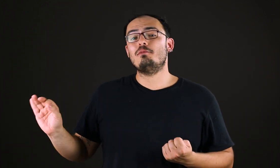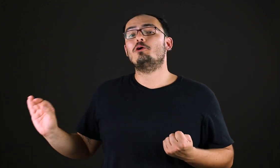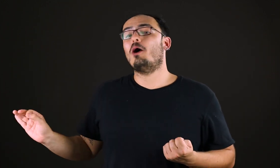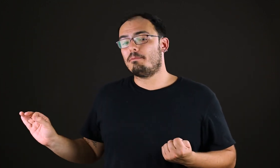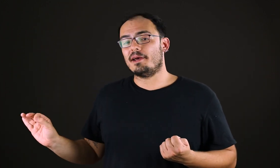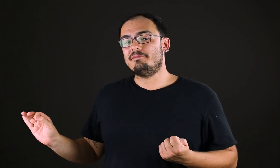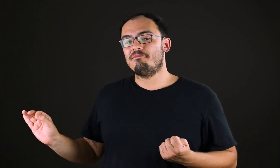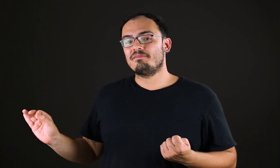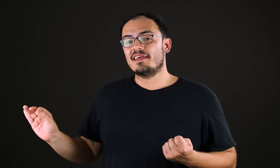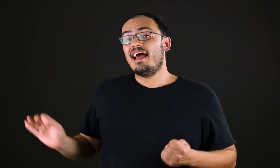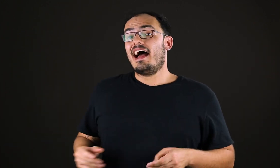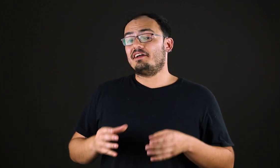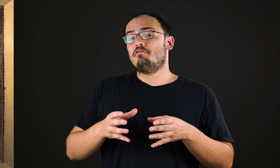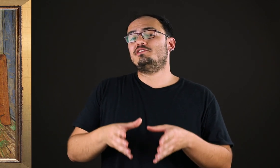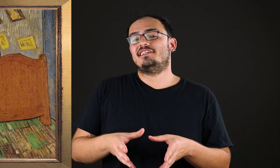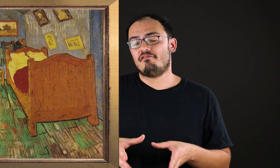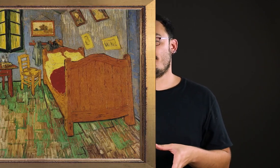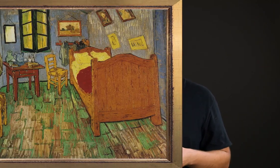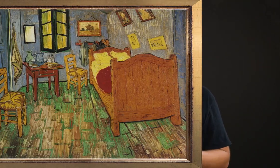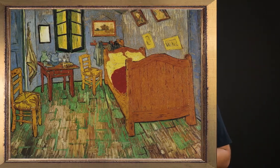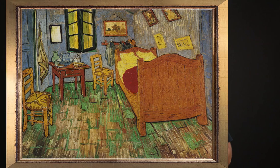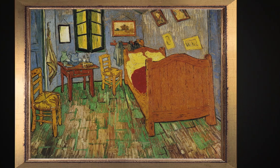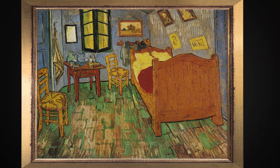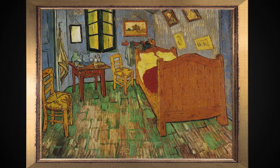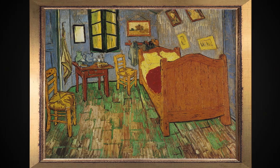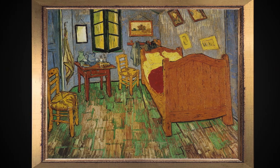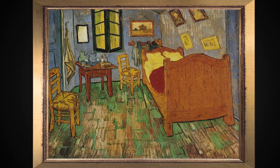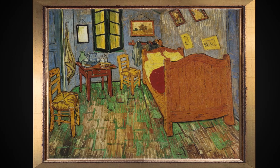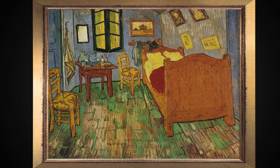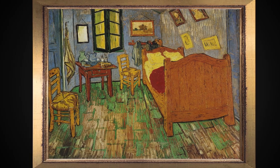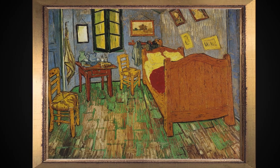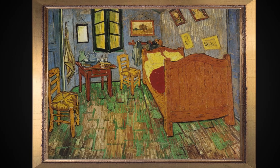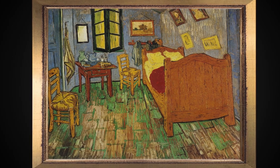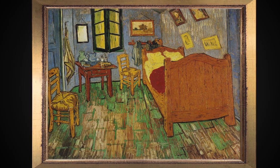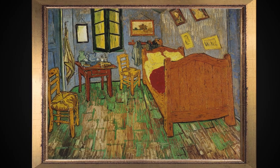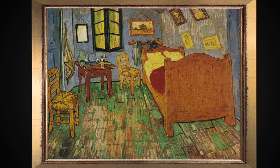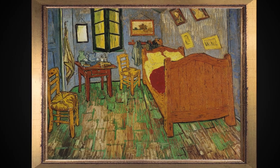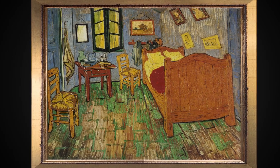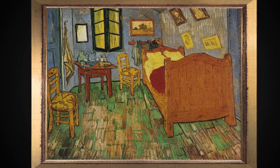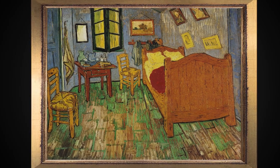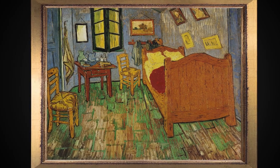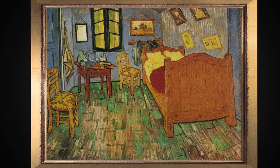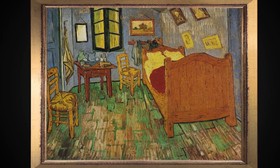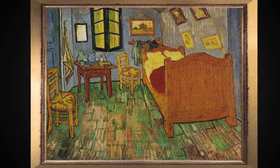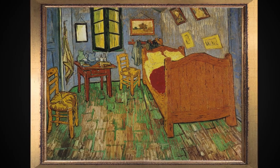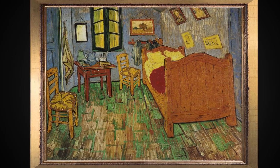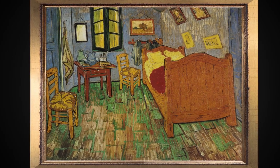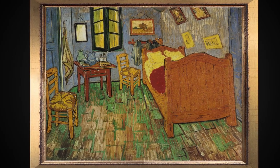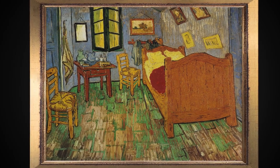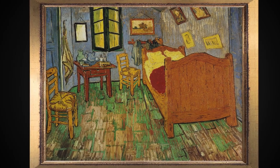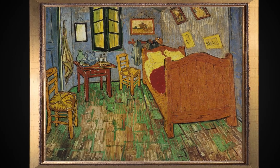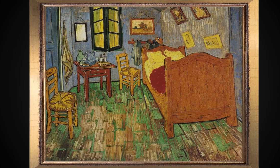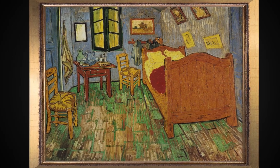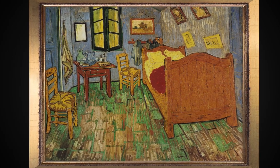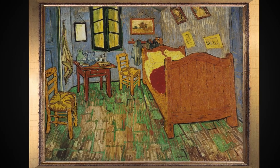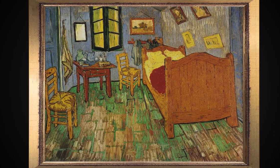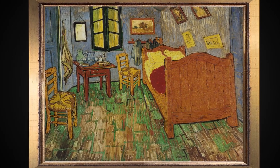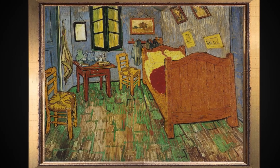uma cópia. Aqui você está vendo a cama do Van Gogh. Esta cama, na visão de Platão, é uma cópia